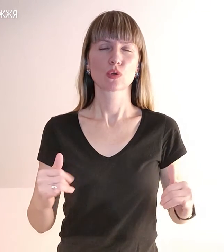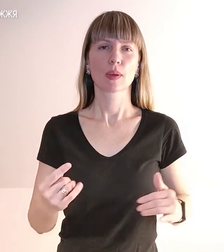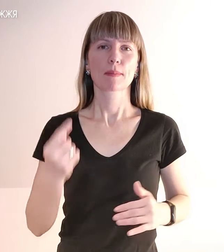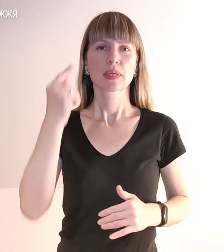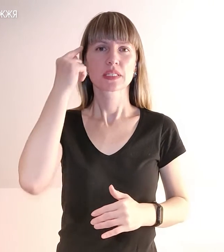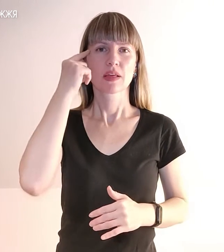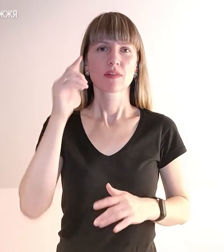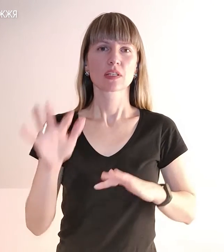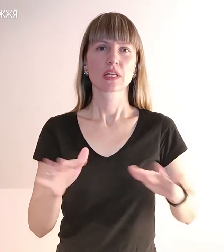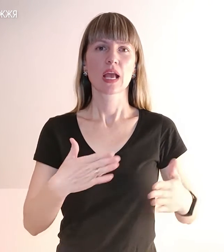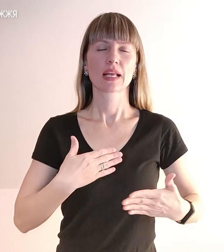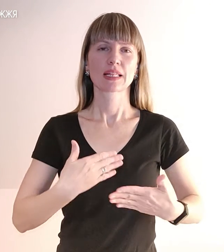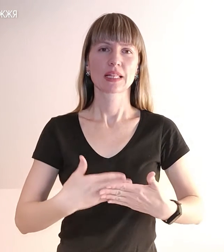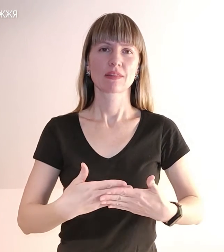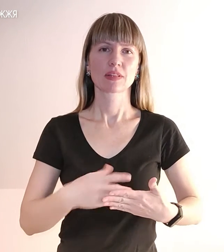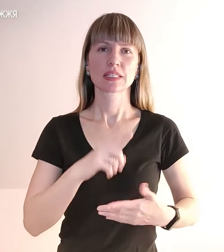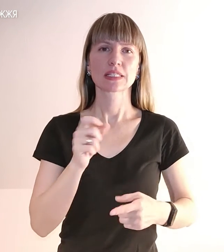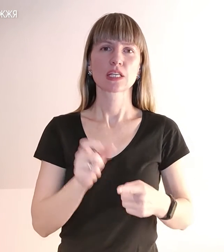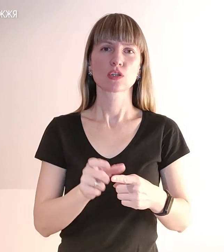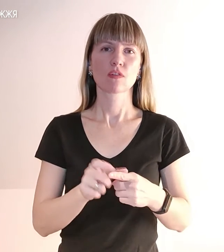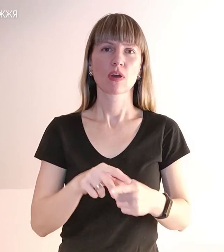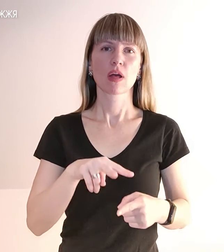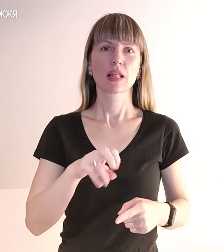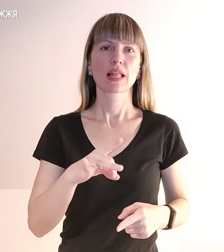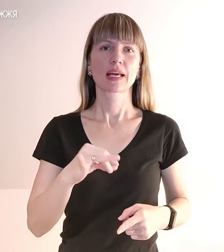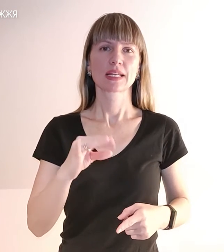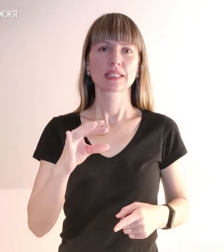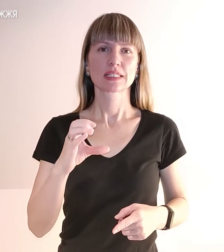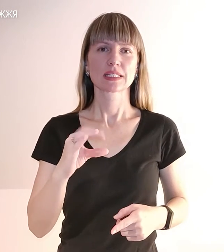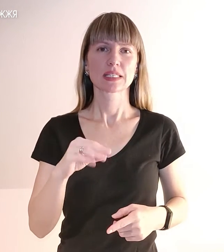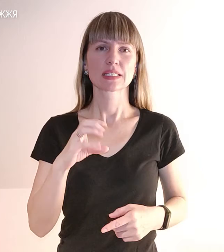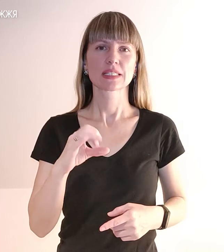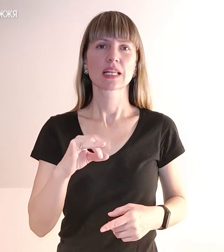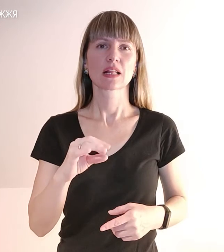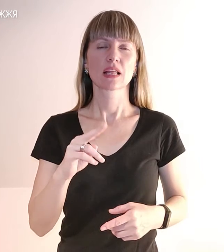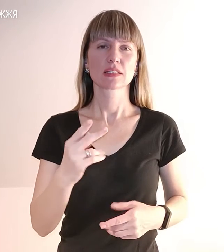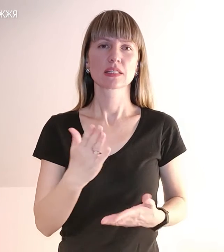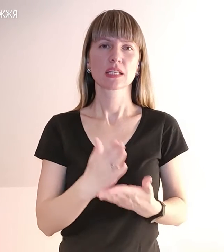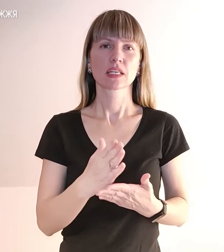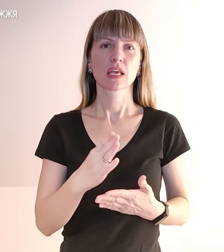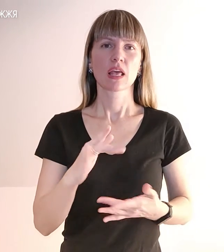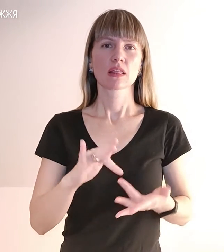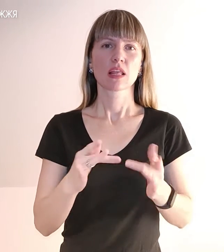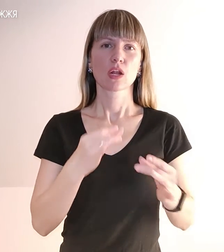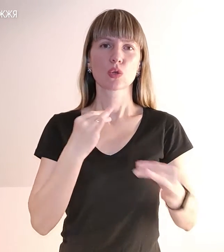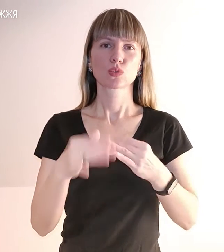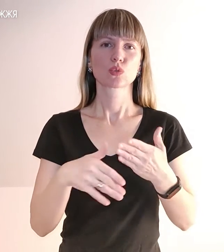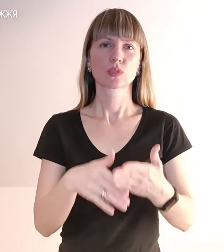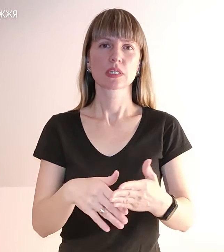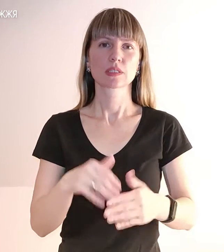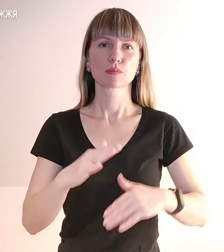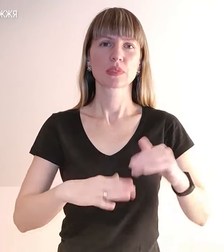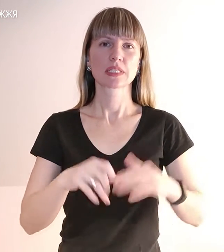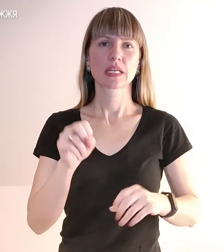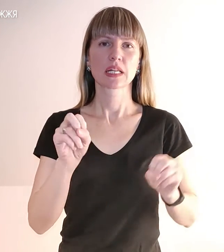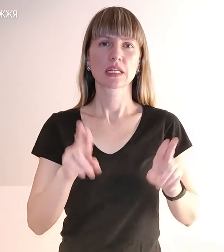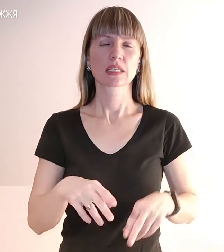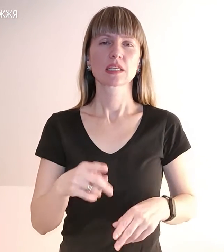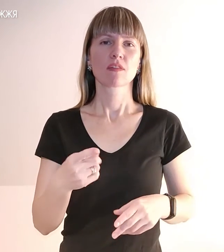діяльність, активність. За словами Лариси Стрілиць, тримають онлайн-консультації спеціалістів щодо надання психологічної